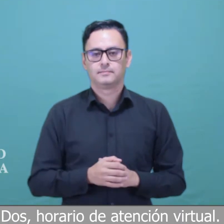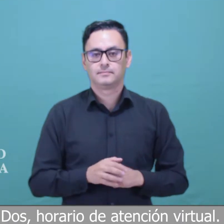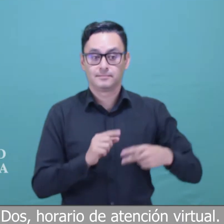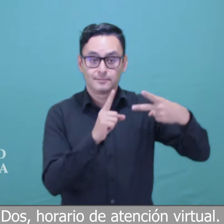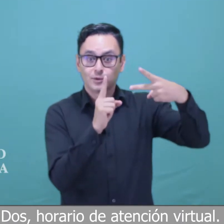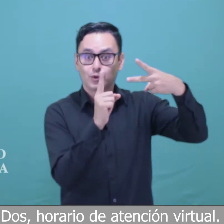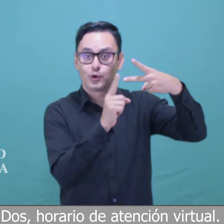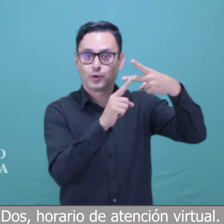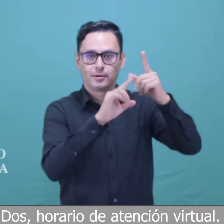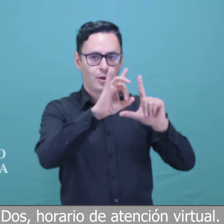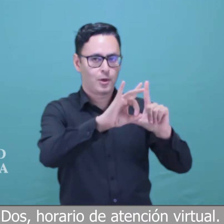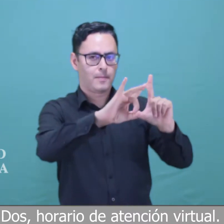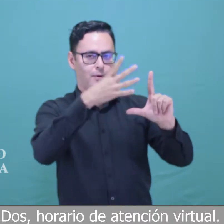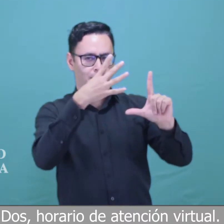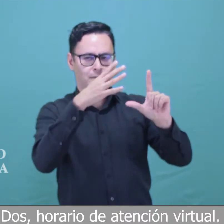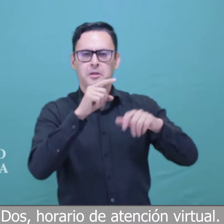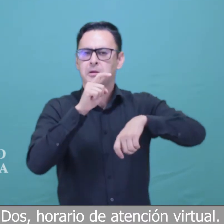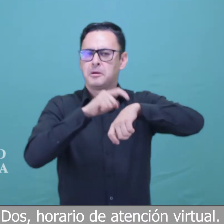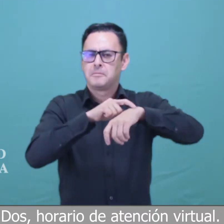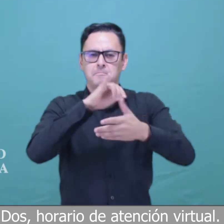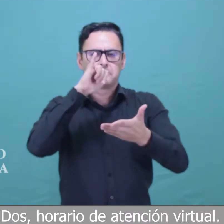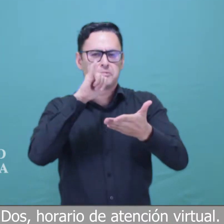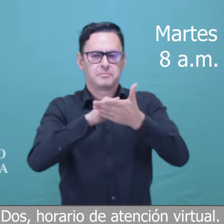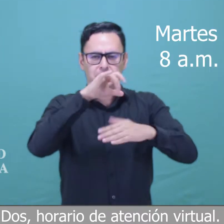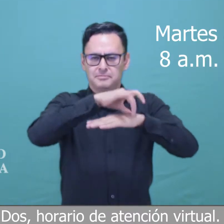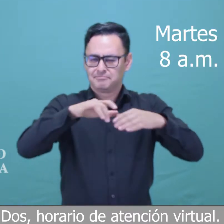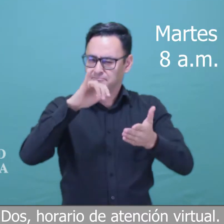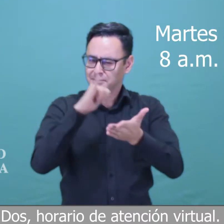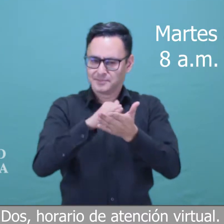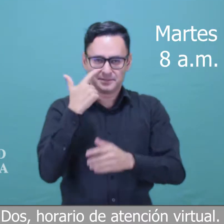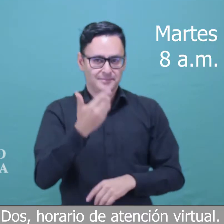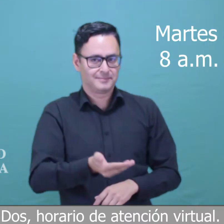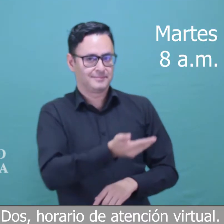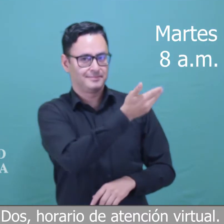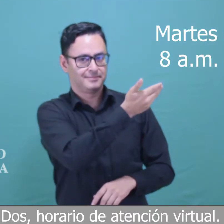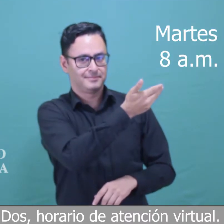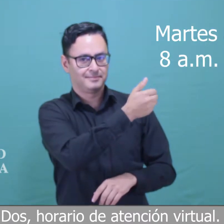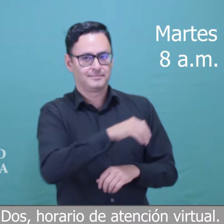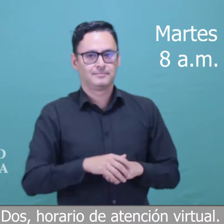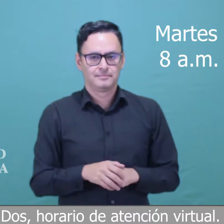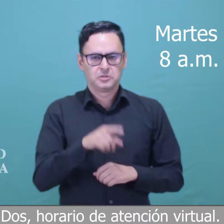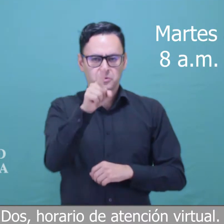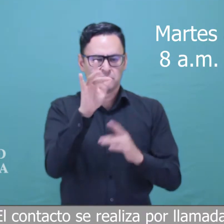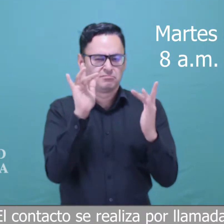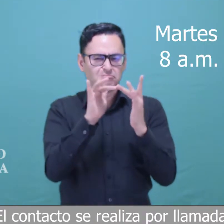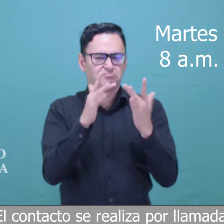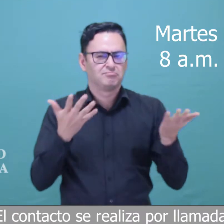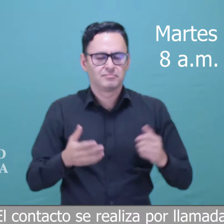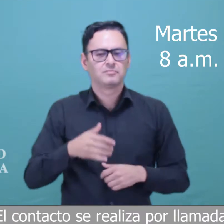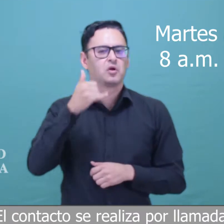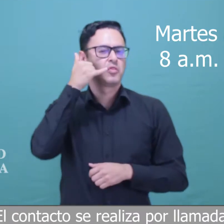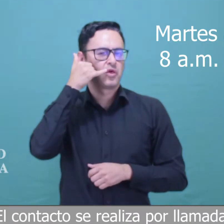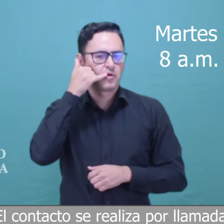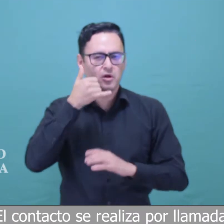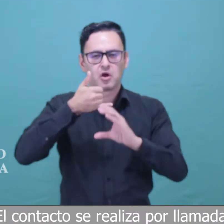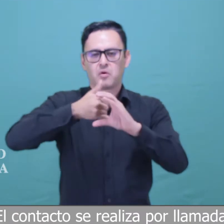2. Horario de atención virtual. El horario de atención virtual es el mismo de la atención presencial. El contacto se realiza por llamada